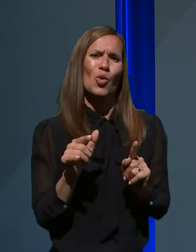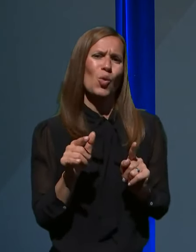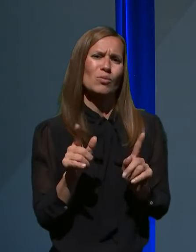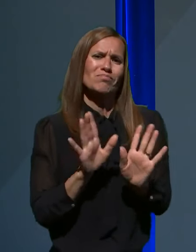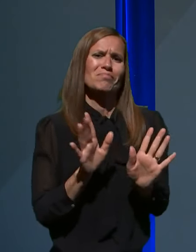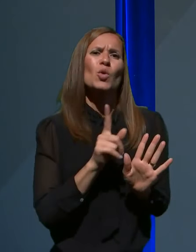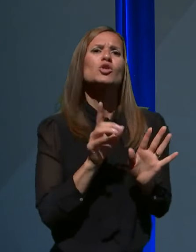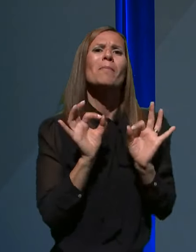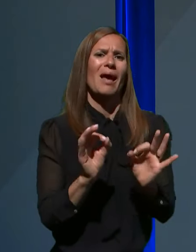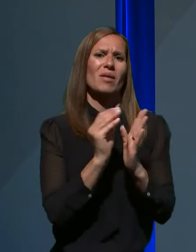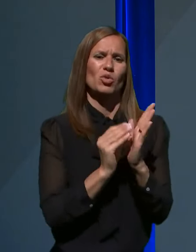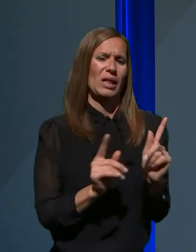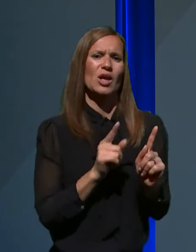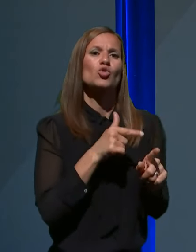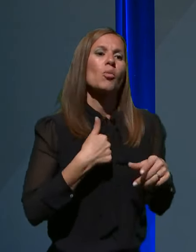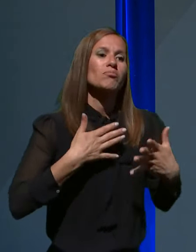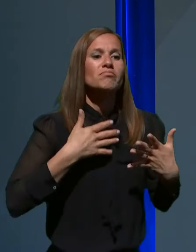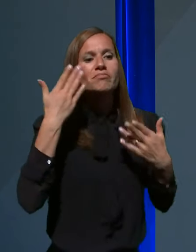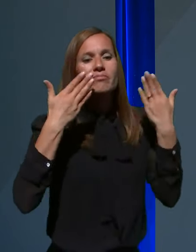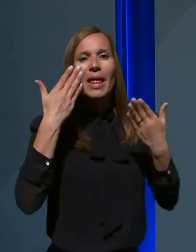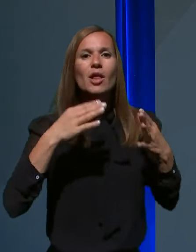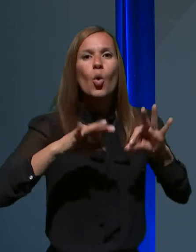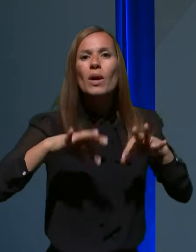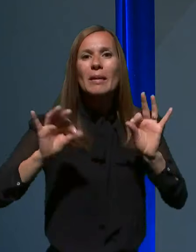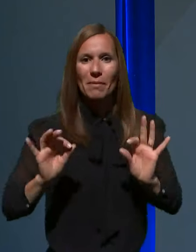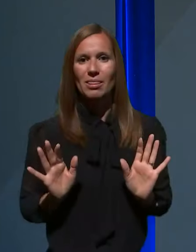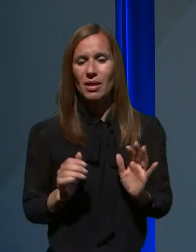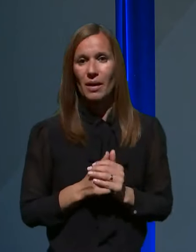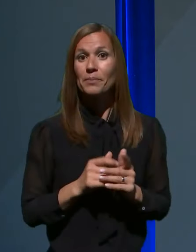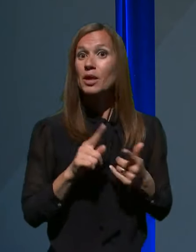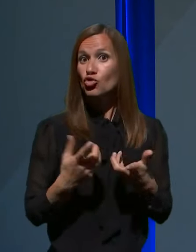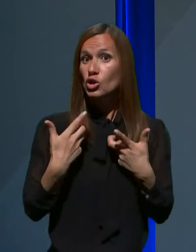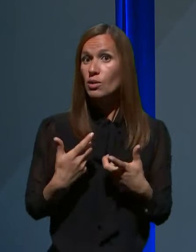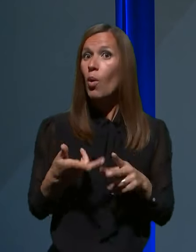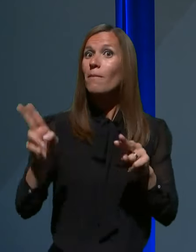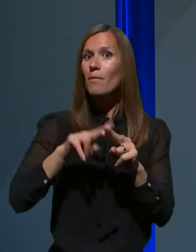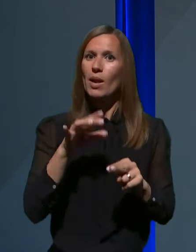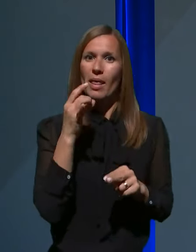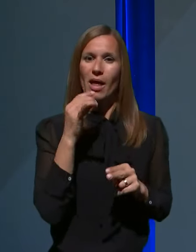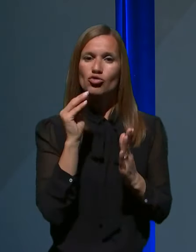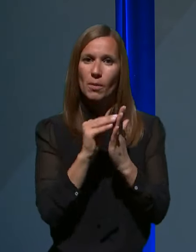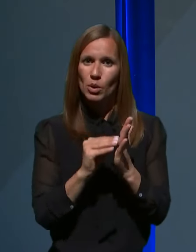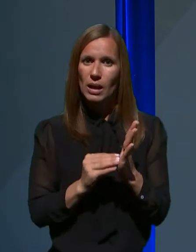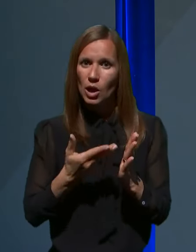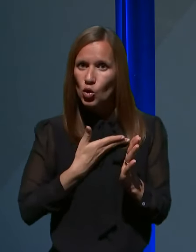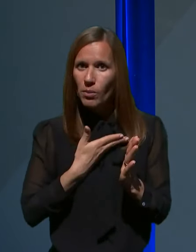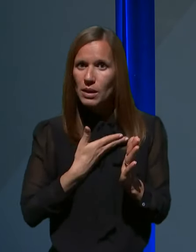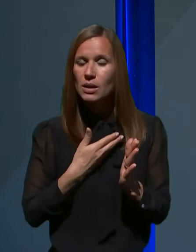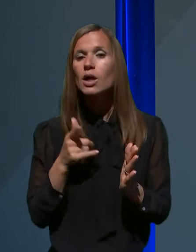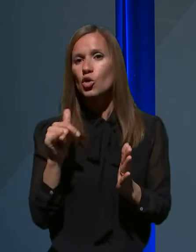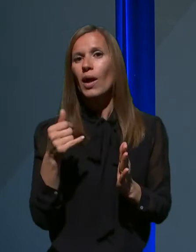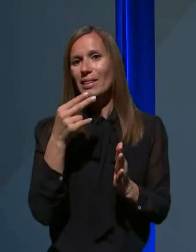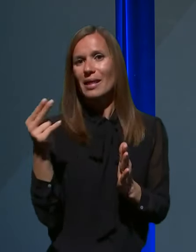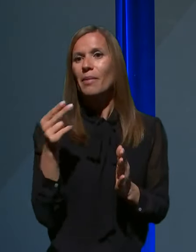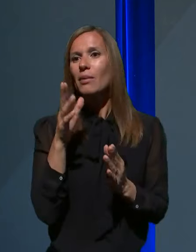ugibanja. Če želimo te podatke natančnejše dobiti, se pravi, to je tema, o kateri bo govoril seveda za mano